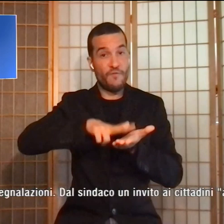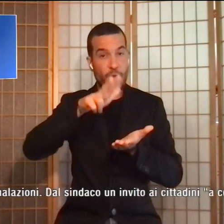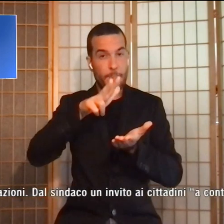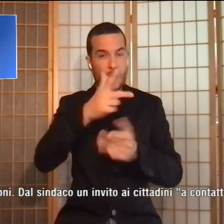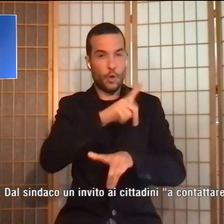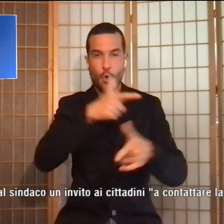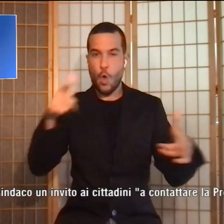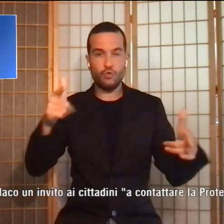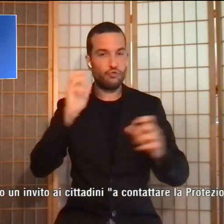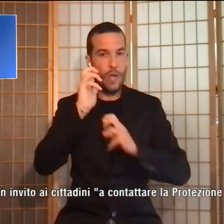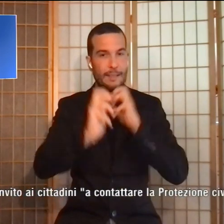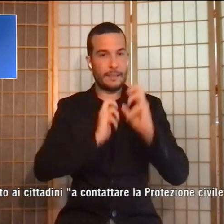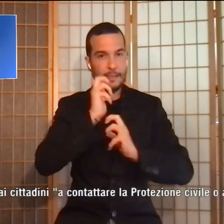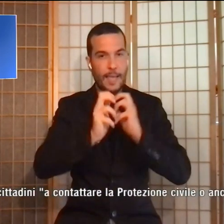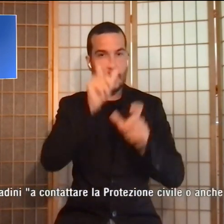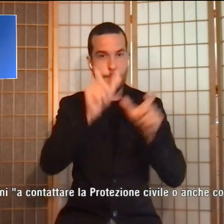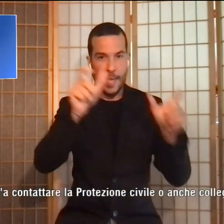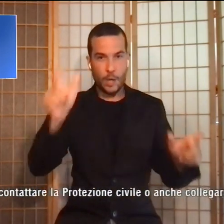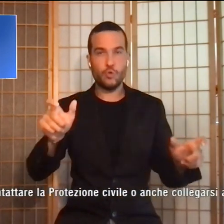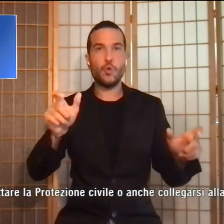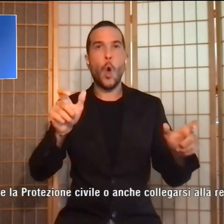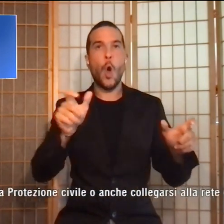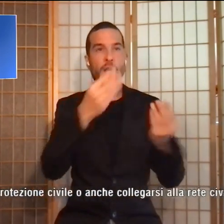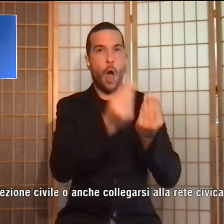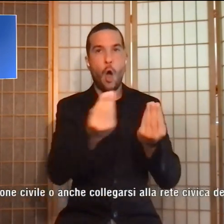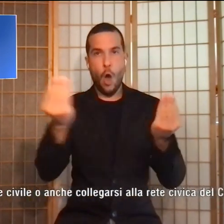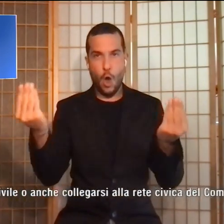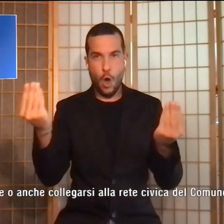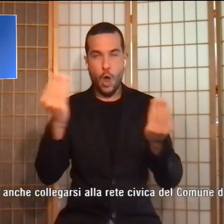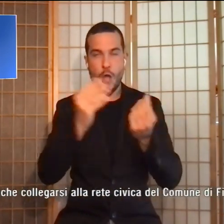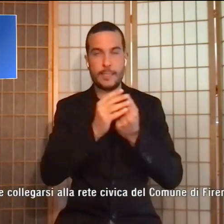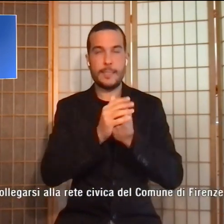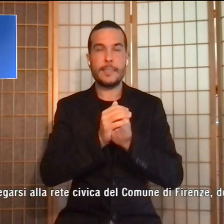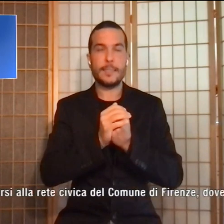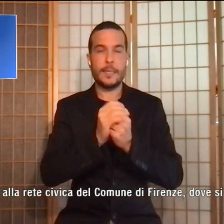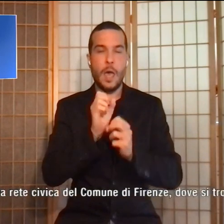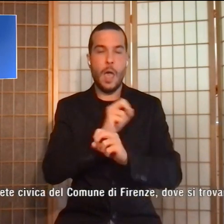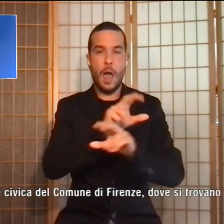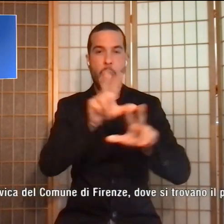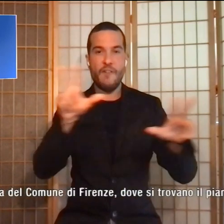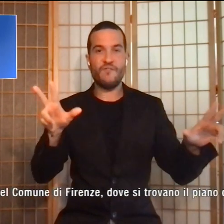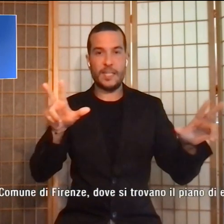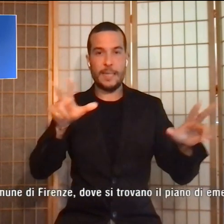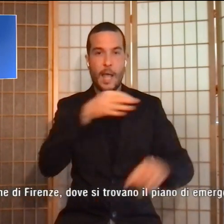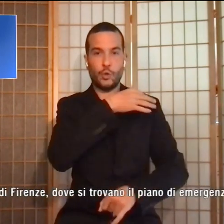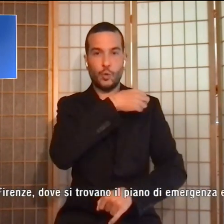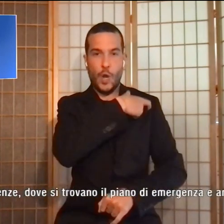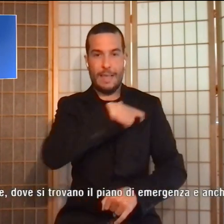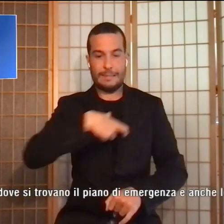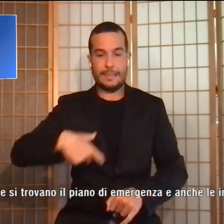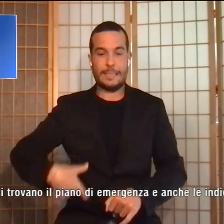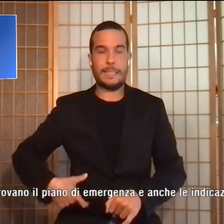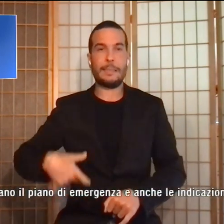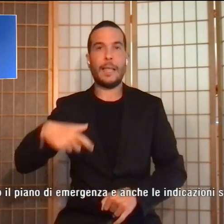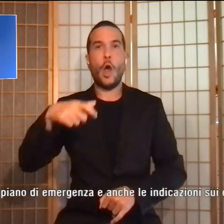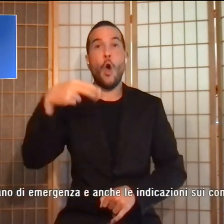cose per lo sciame sismico, ha affermato poco fa il sindaco metropolitano Dario Nardella che a titolo